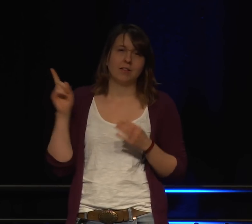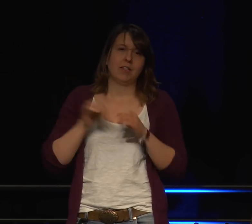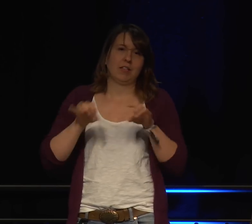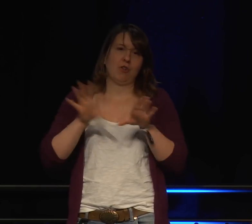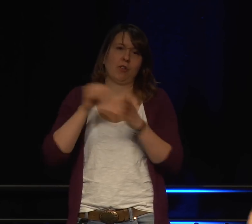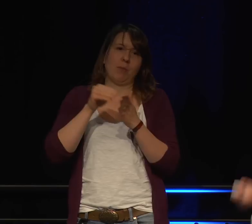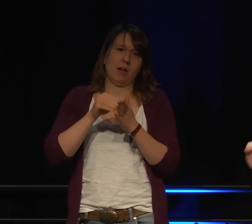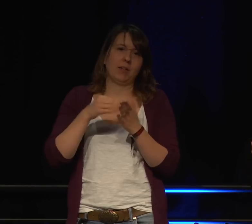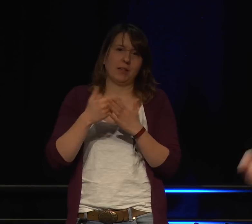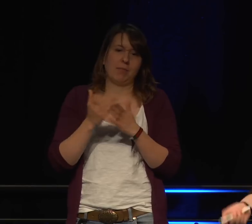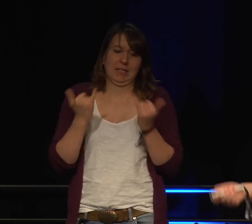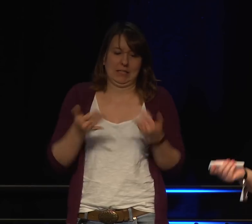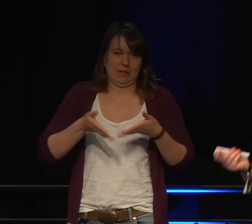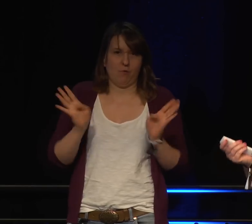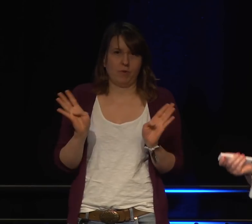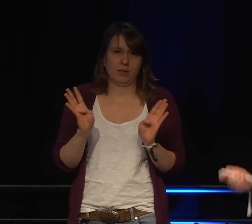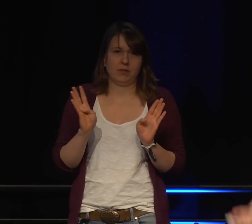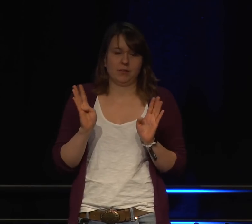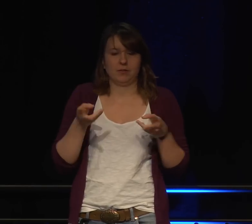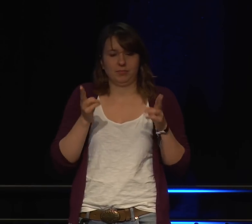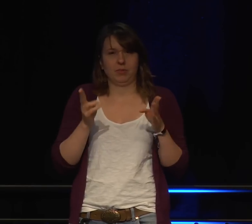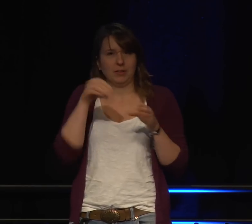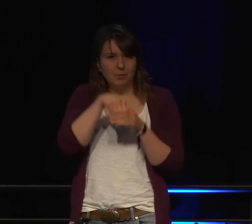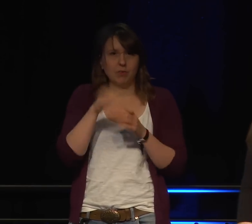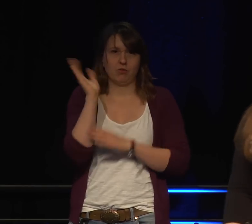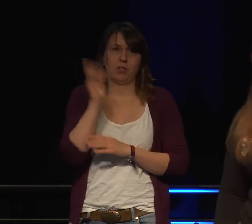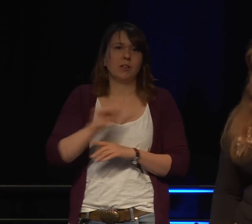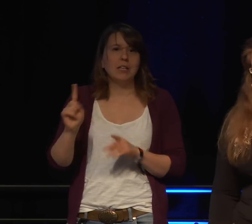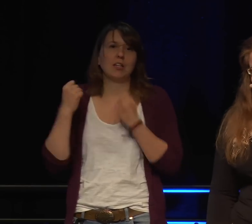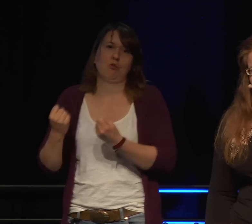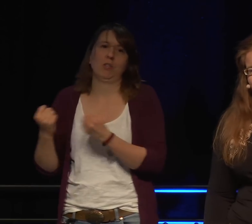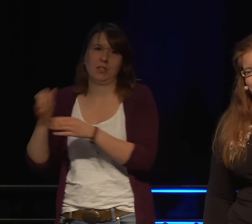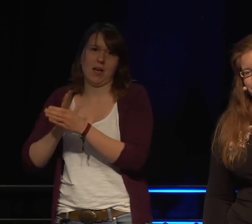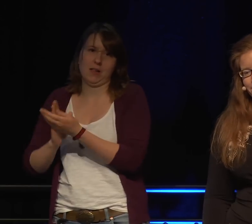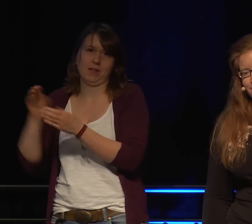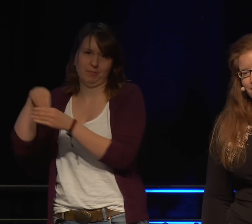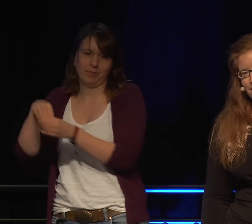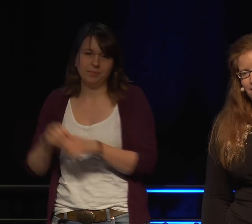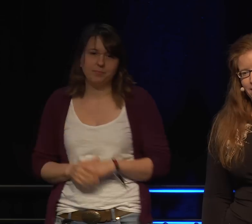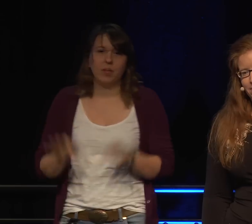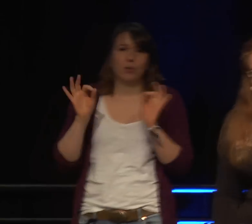es und nicht im Security-Park, weil ich kein Security-Spezialist bin.